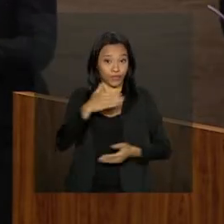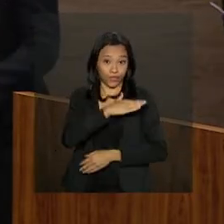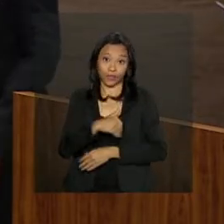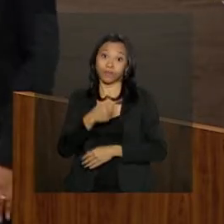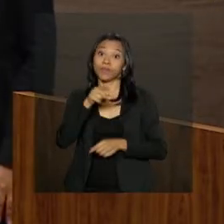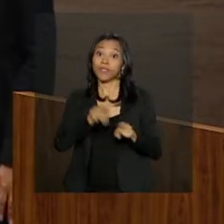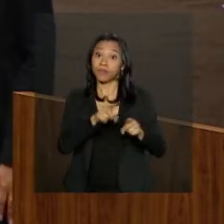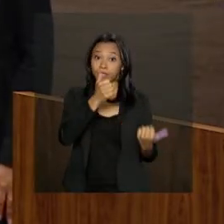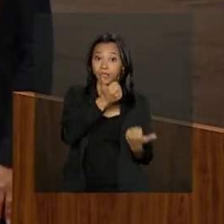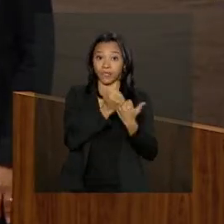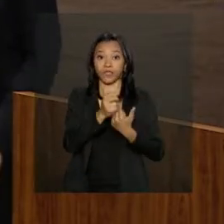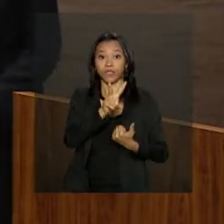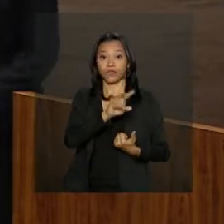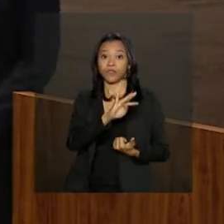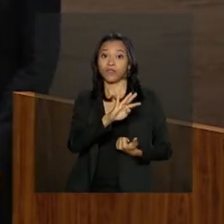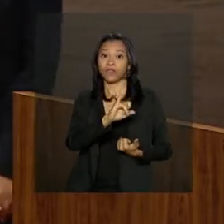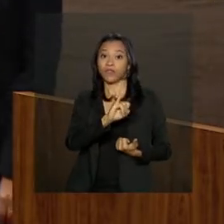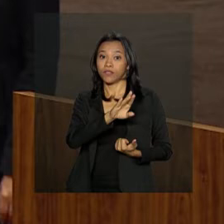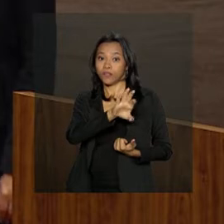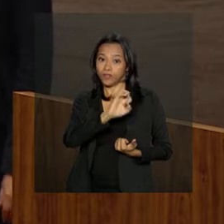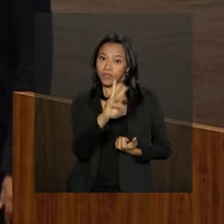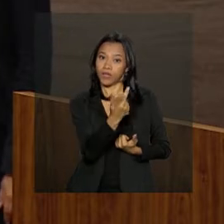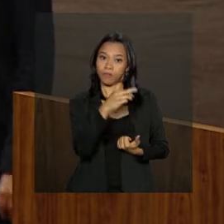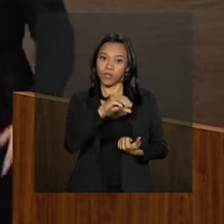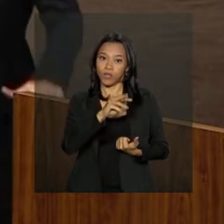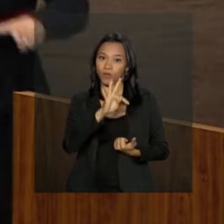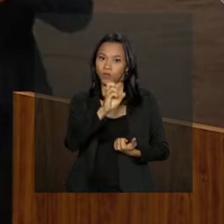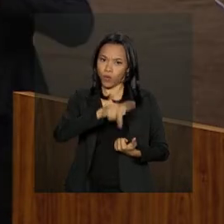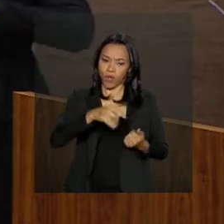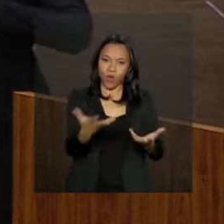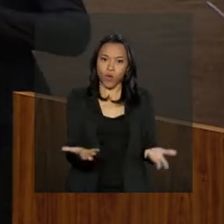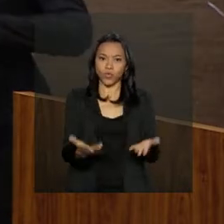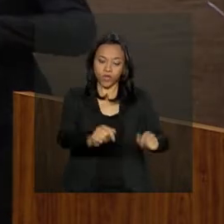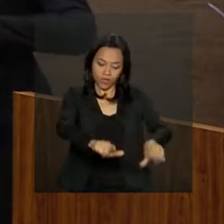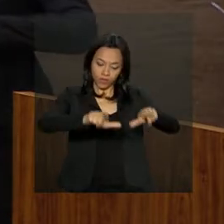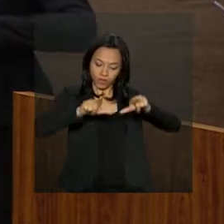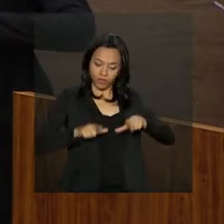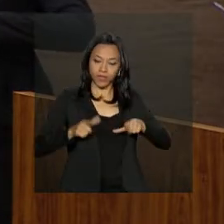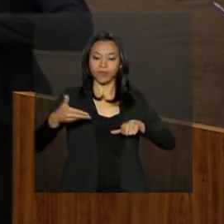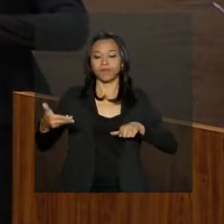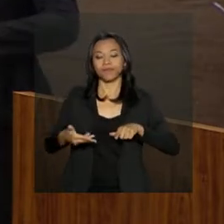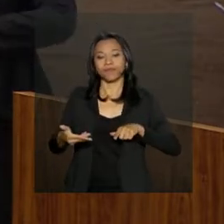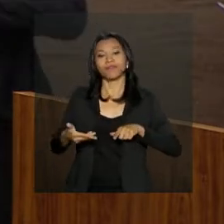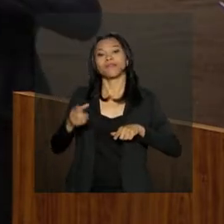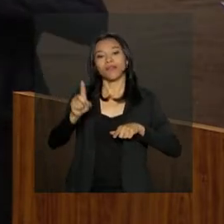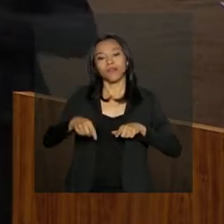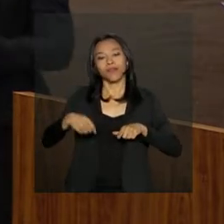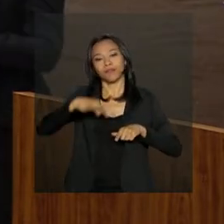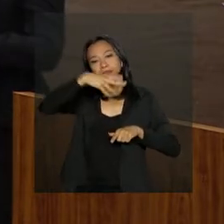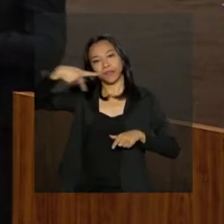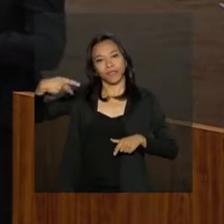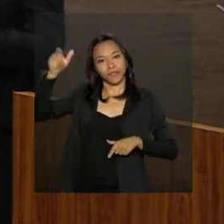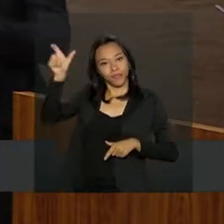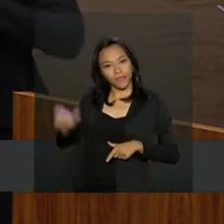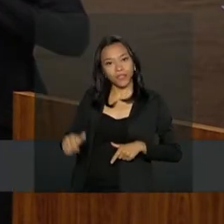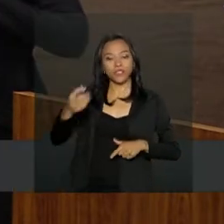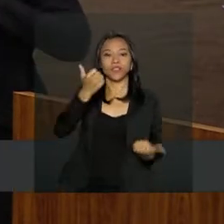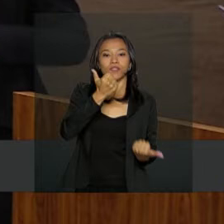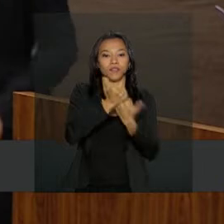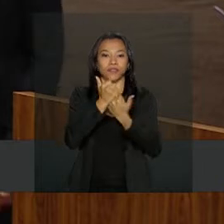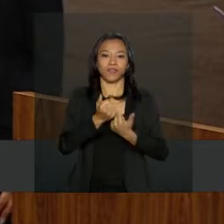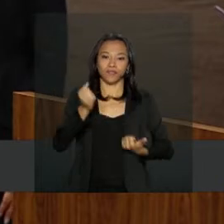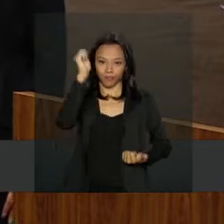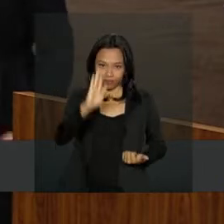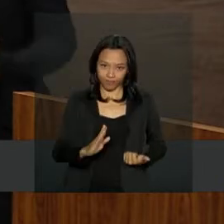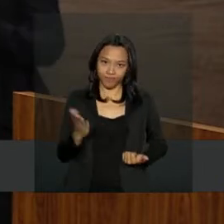general Hamilton Mourão, recebemos os diplomas que nos habilitam à investidura nos cargos de presidente e vice-presidente da